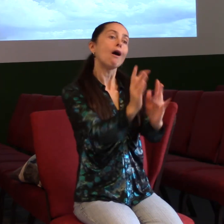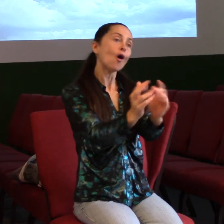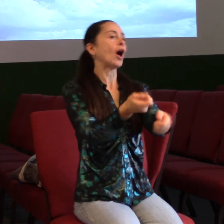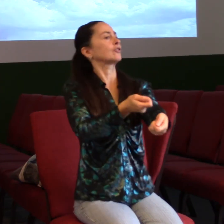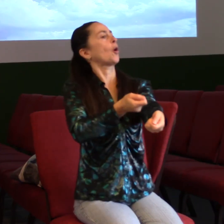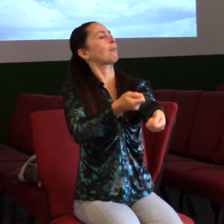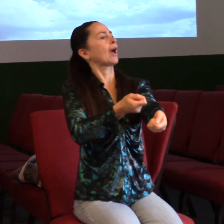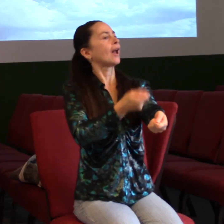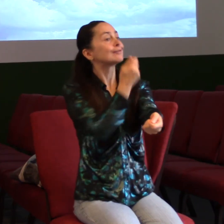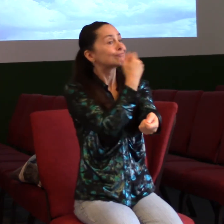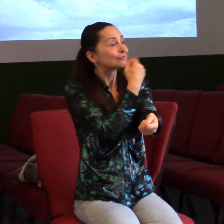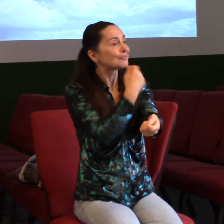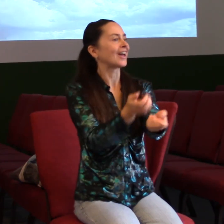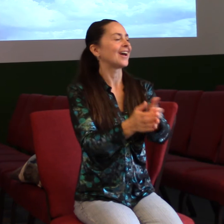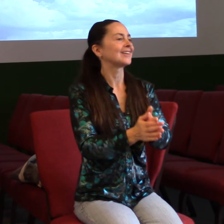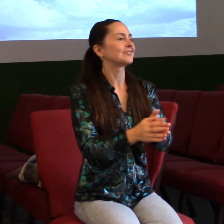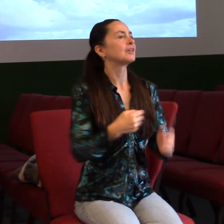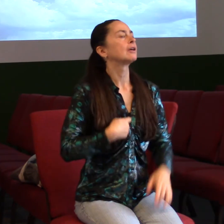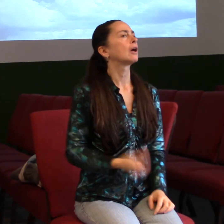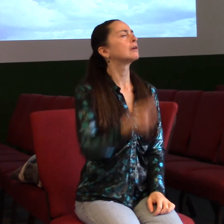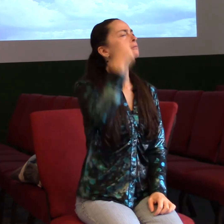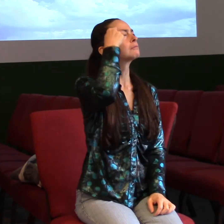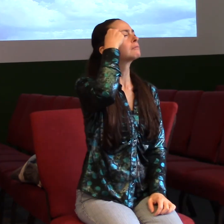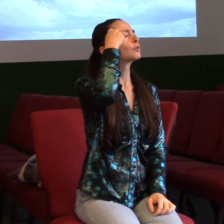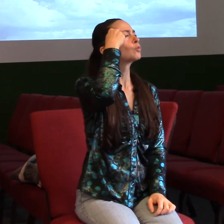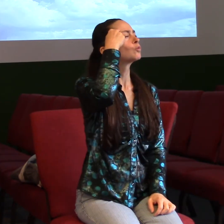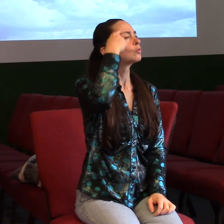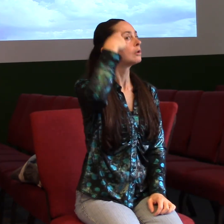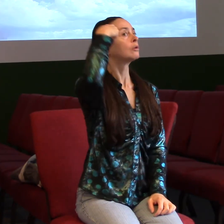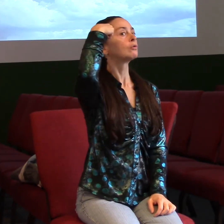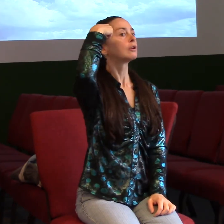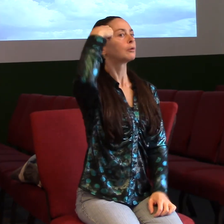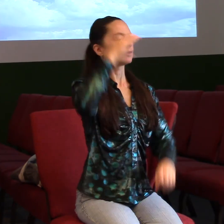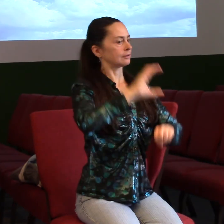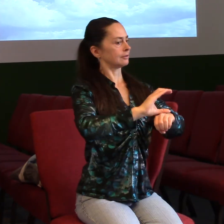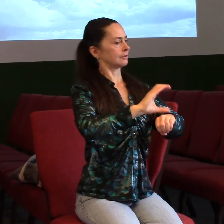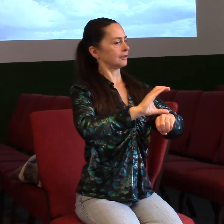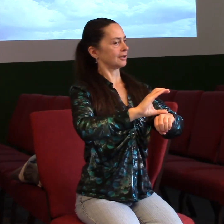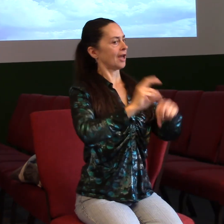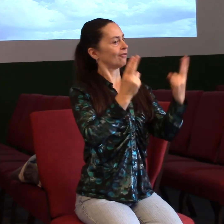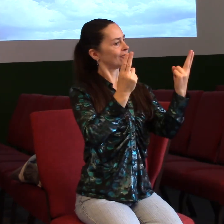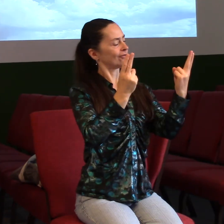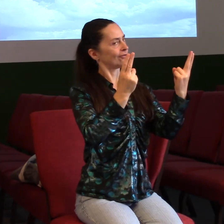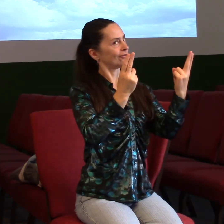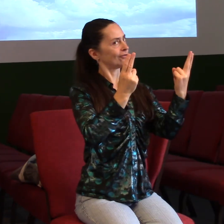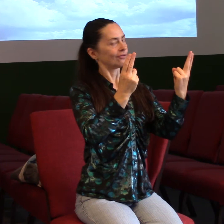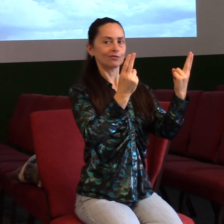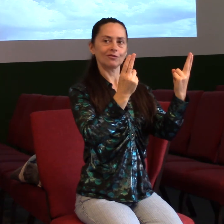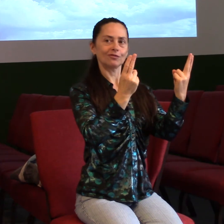uvědomil, že církví opravdu je jako kdyby složená z toho božího, ale